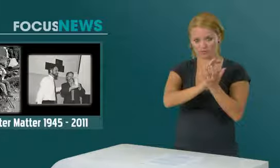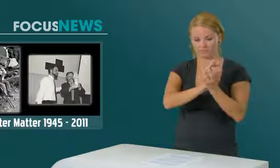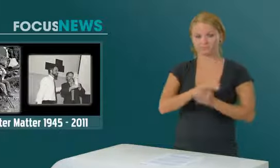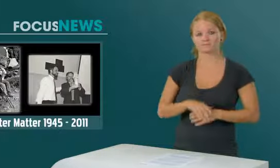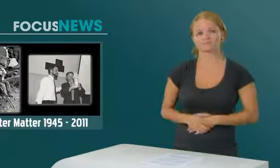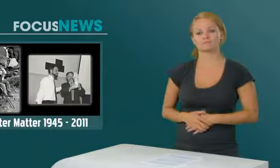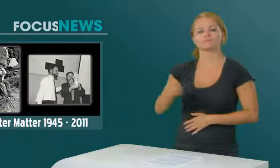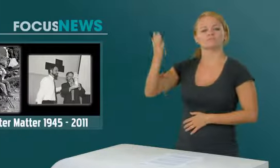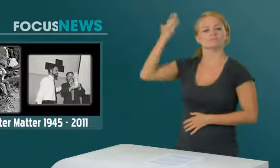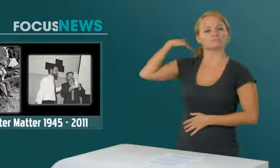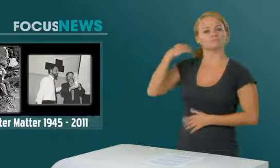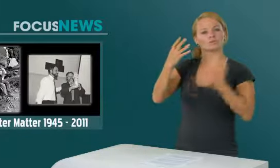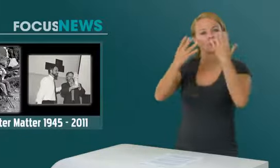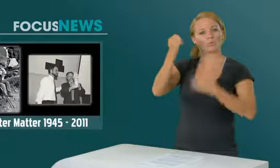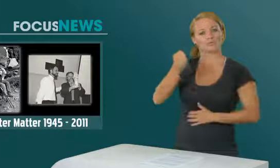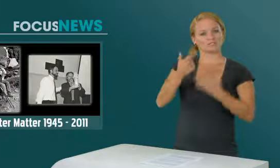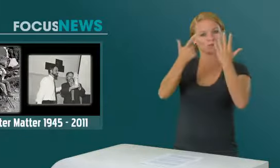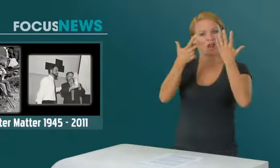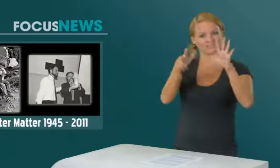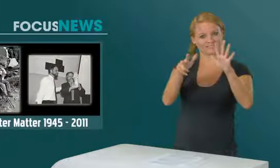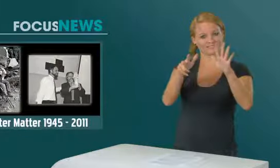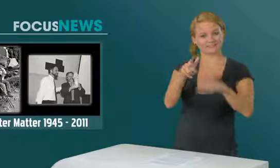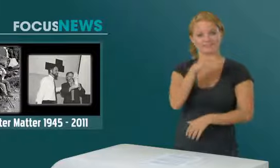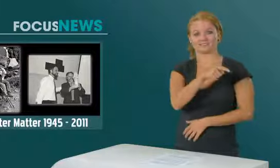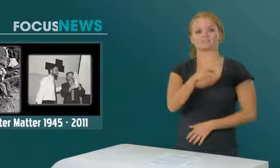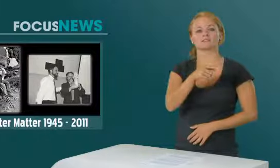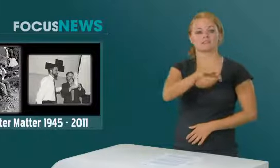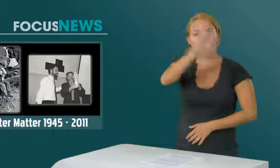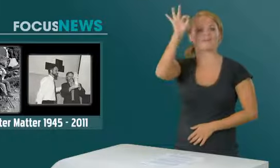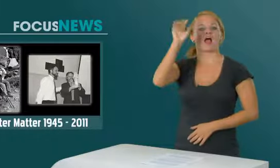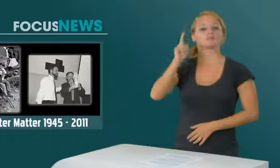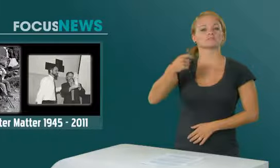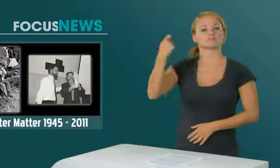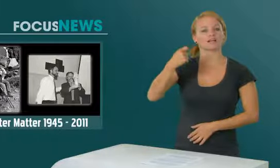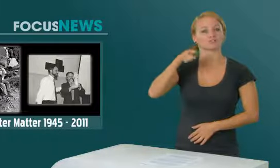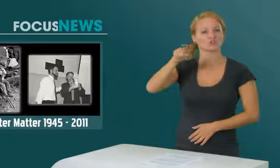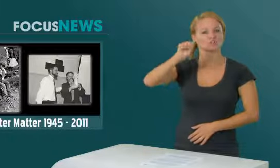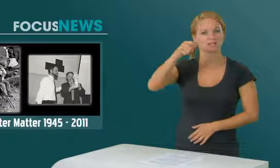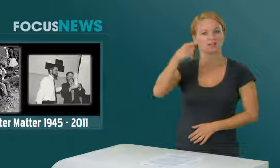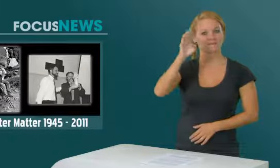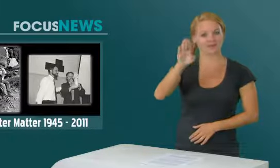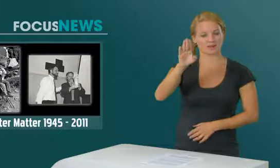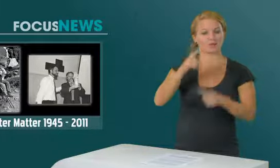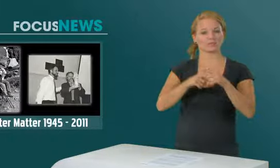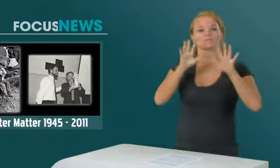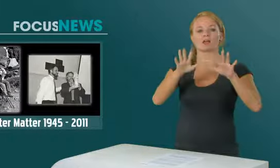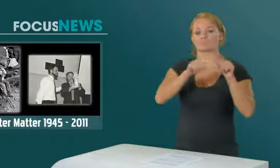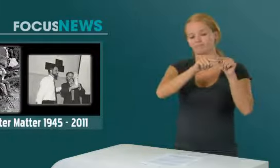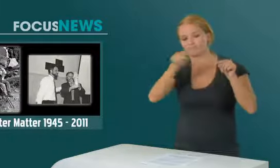Im Jahr 1987 wurde er zum Präsidenten des SGB gewählt und blieb bis 1996 in seinem